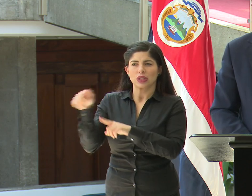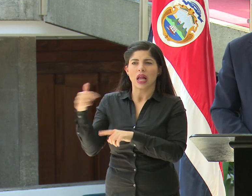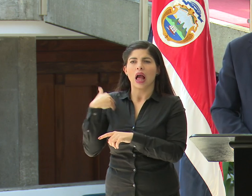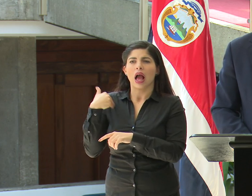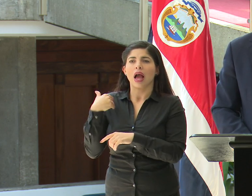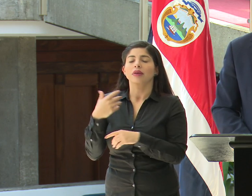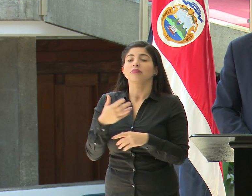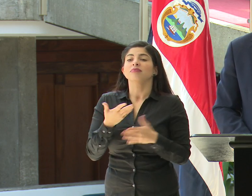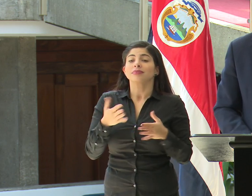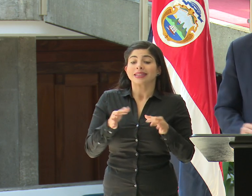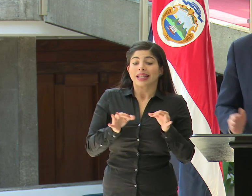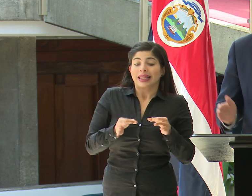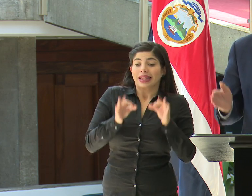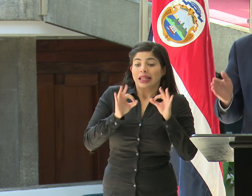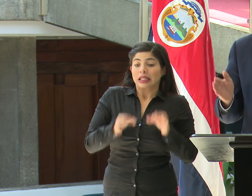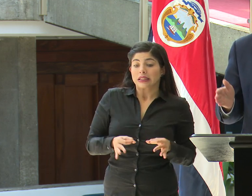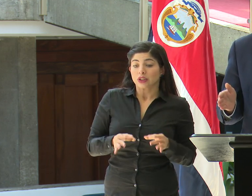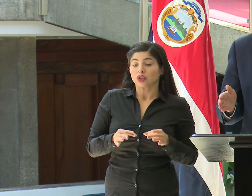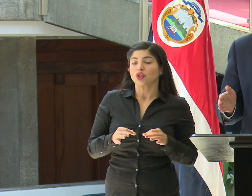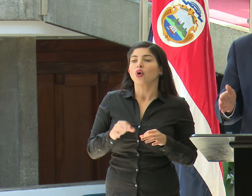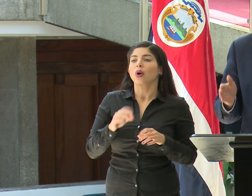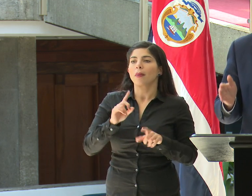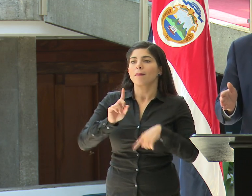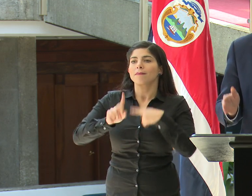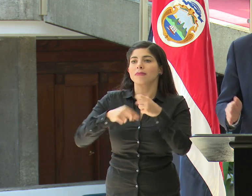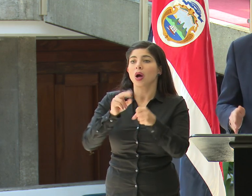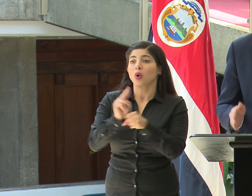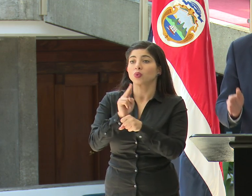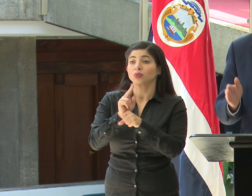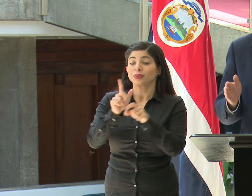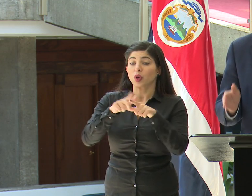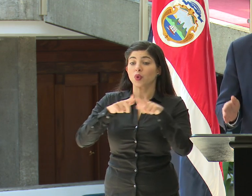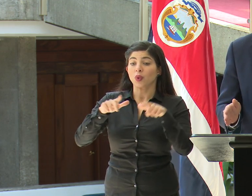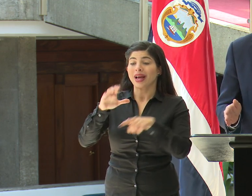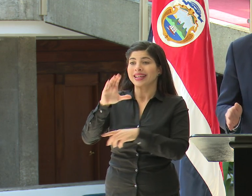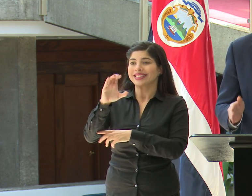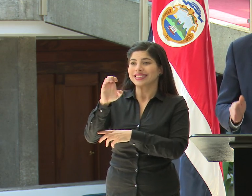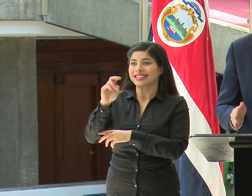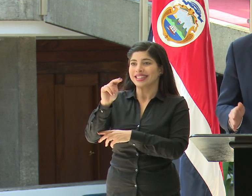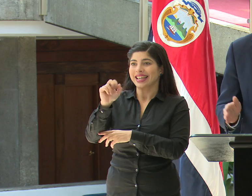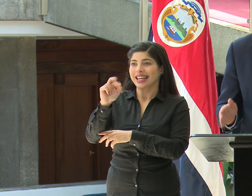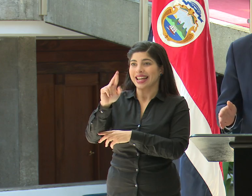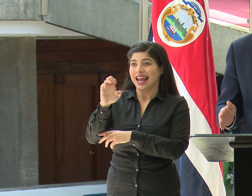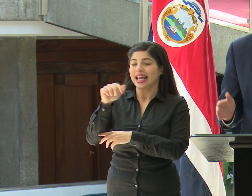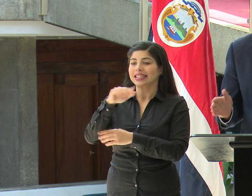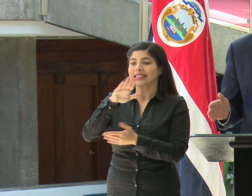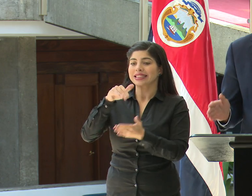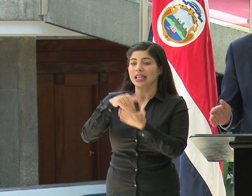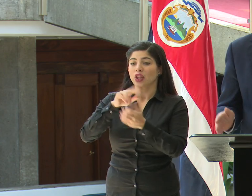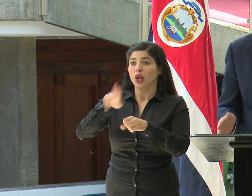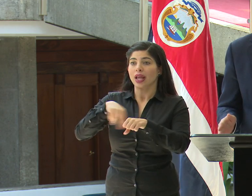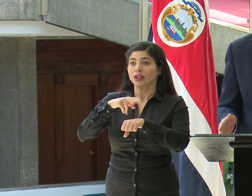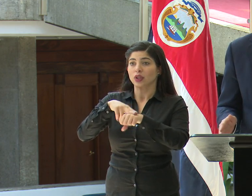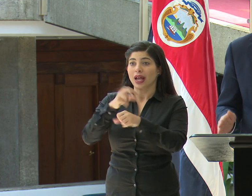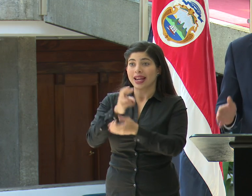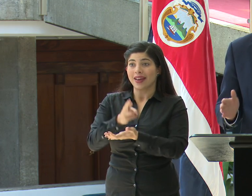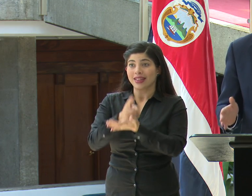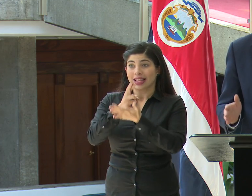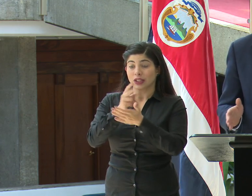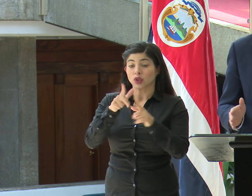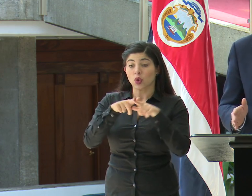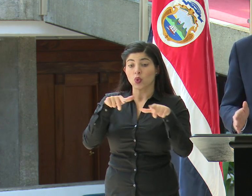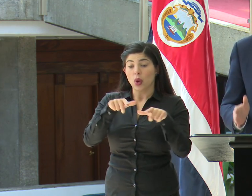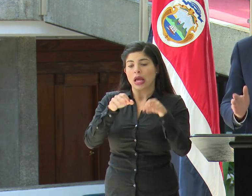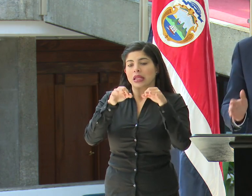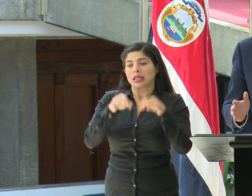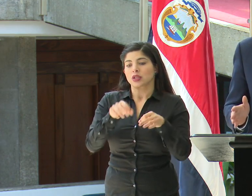es la decisión de utilizar las instalaciones de CENARE, el Centro Nacional de Rehabilitación, para